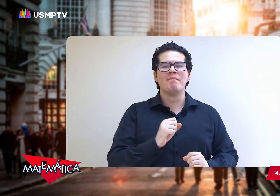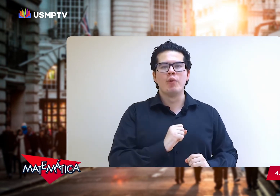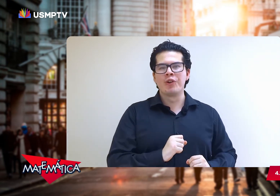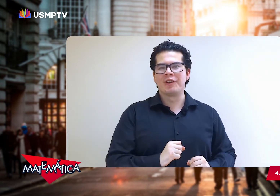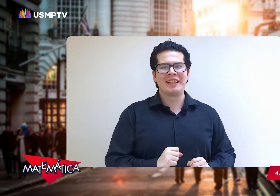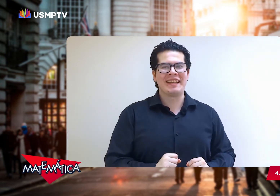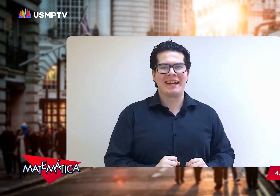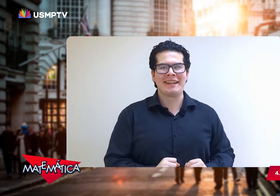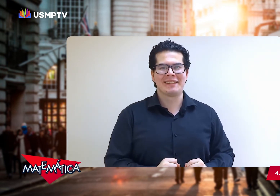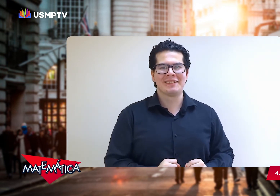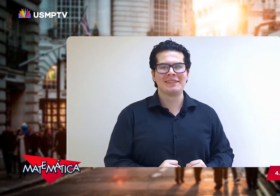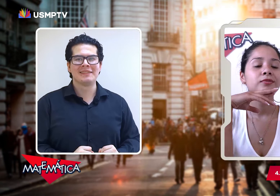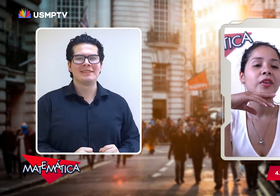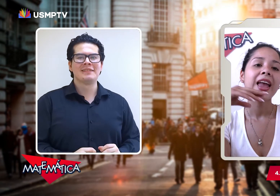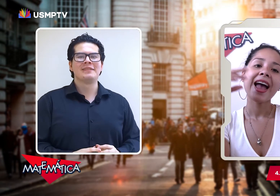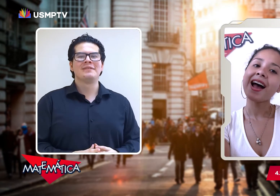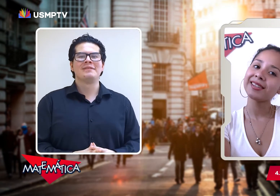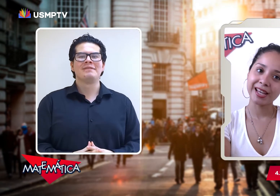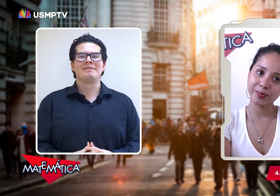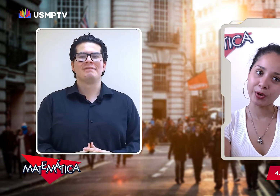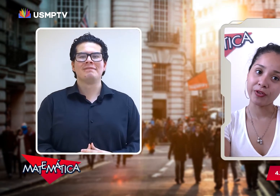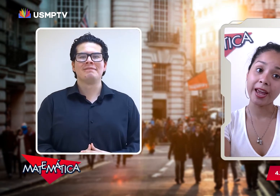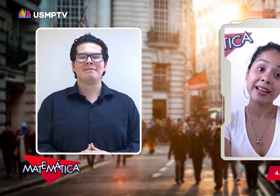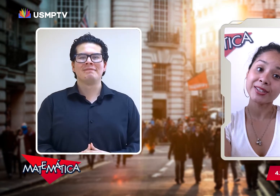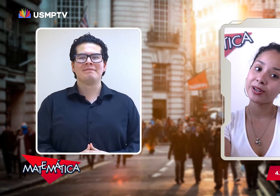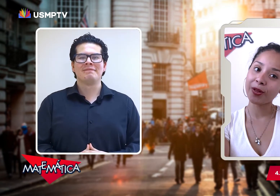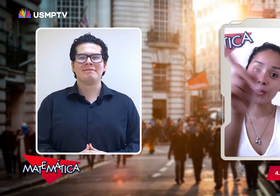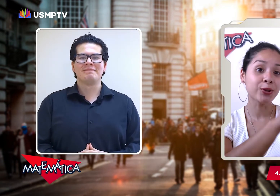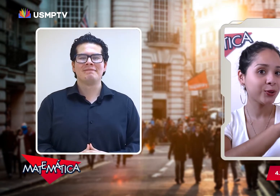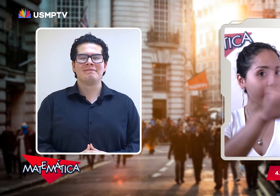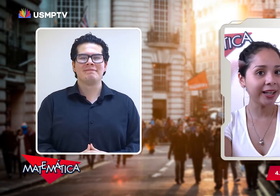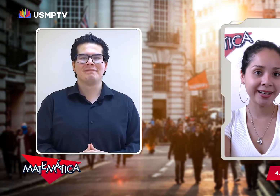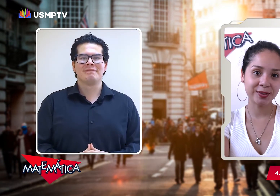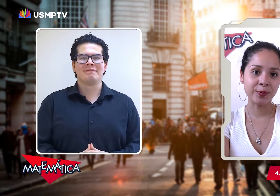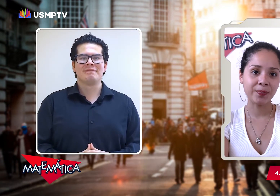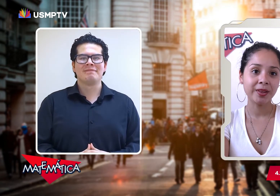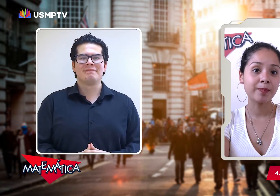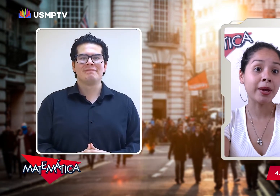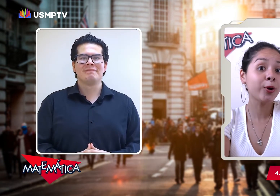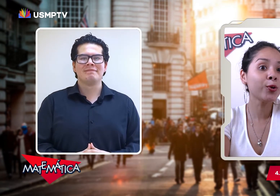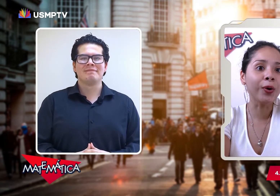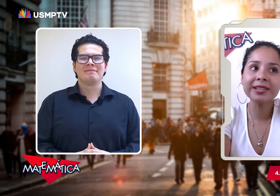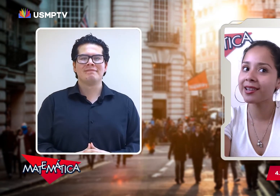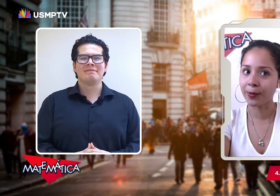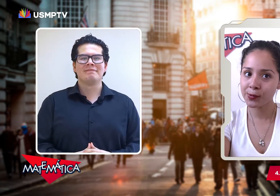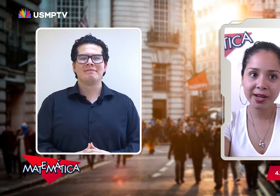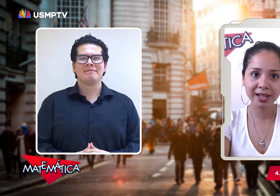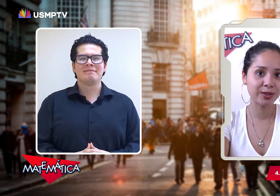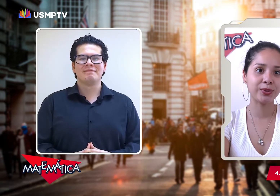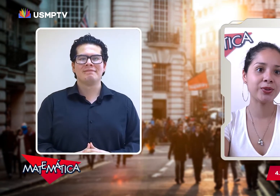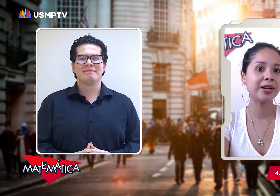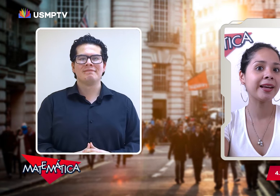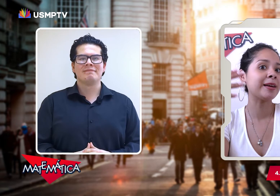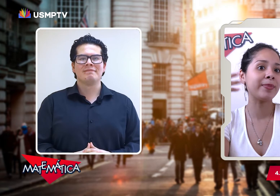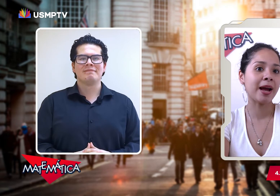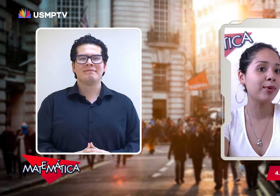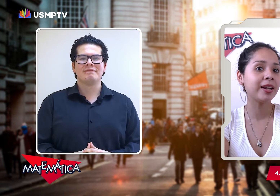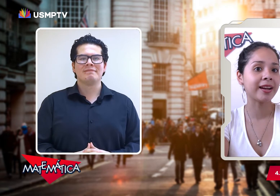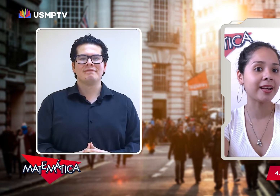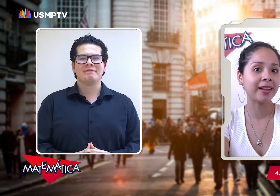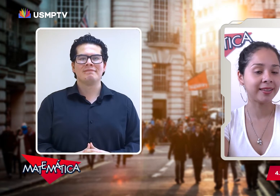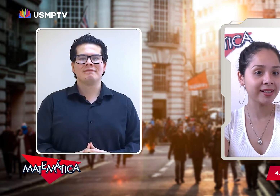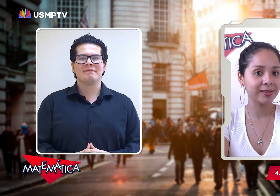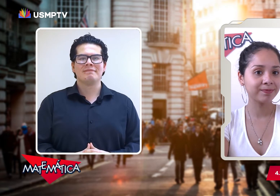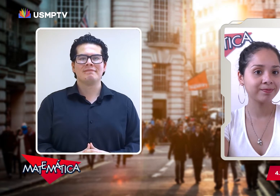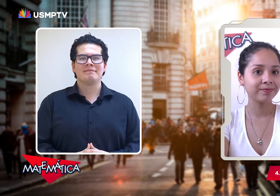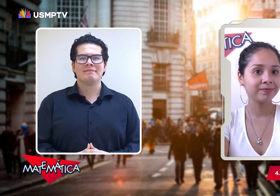muy cotidiana Así es José en eso le doy toda la razón pero no es la única situación en la que empleamos